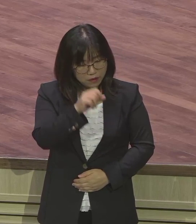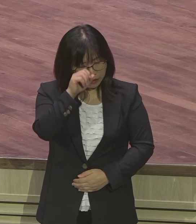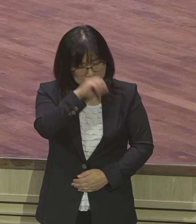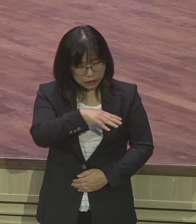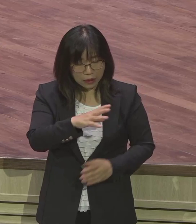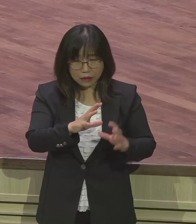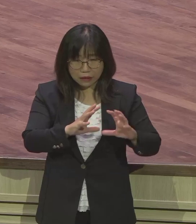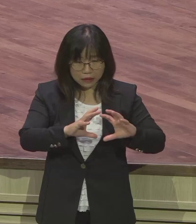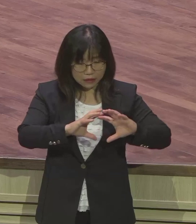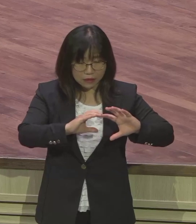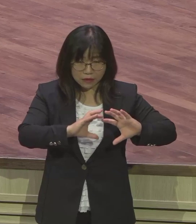에피소드가 아니